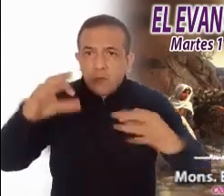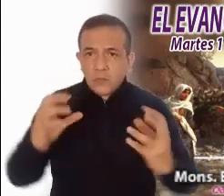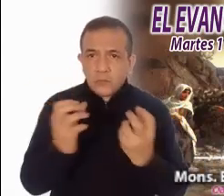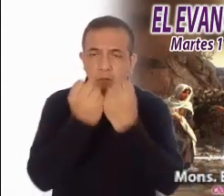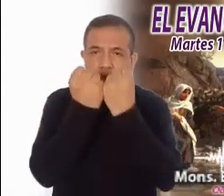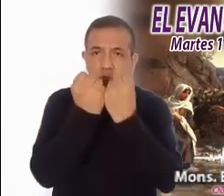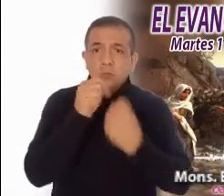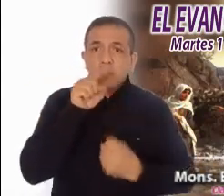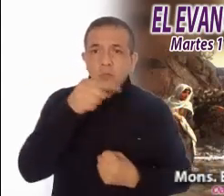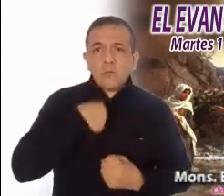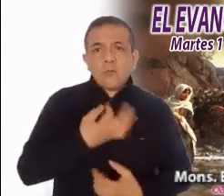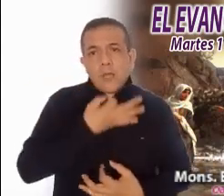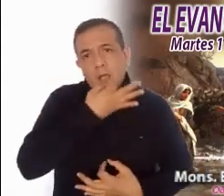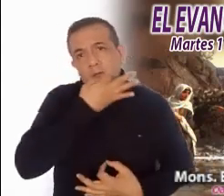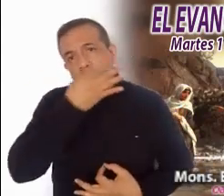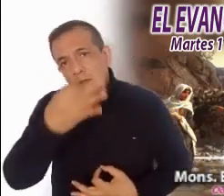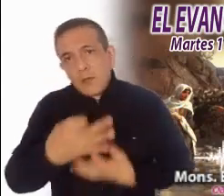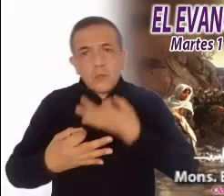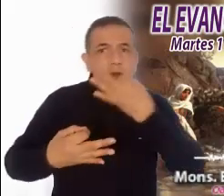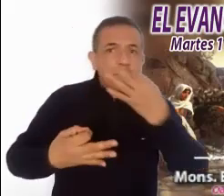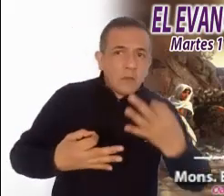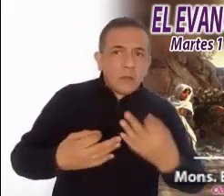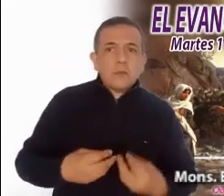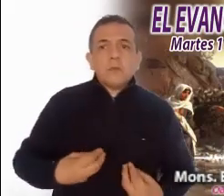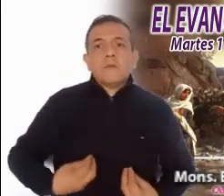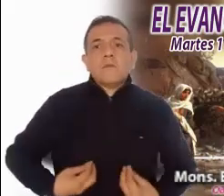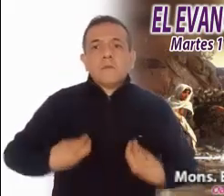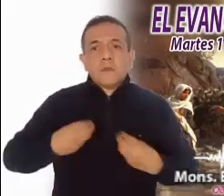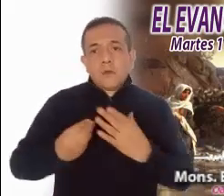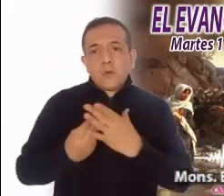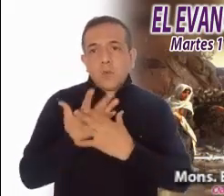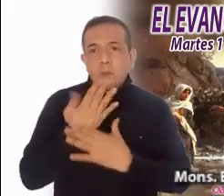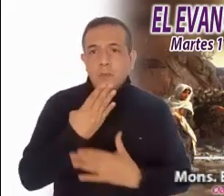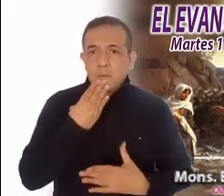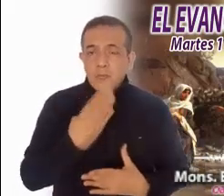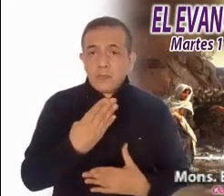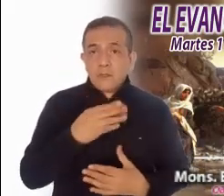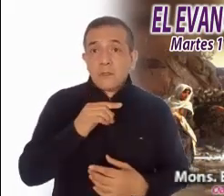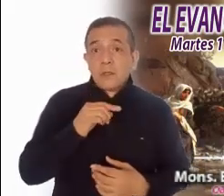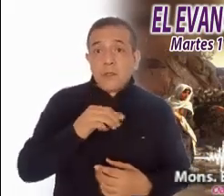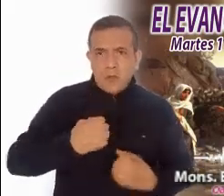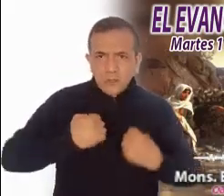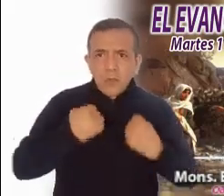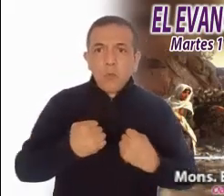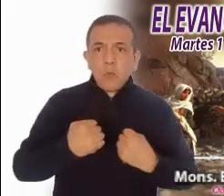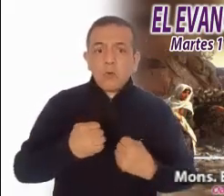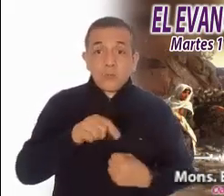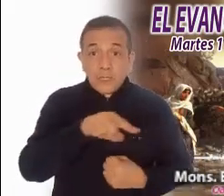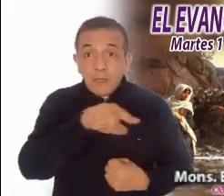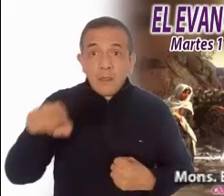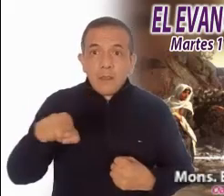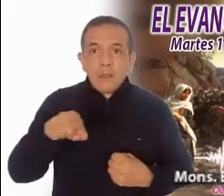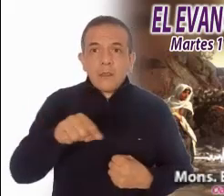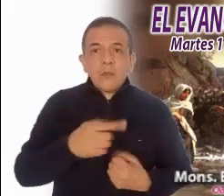anunciamos buena nueva, pero con el corazón y con nuestra vida, provocaremos ese deseo de